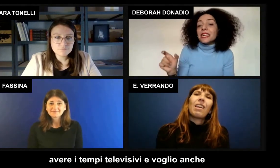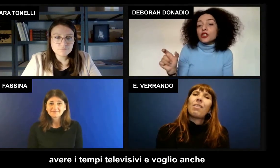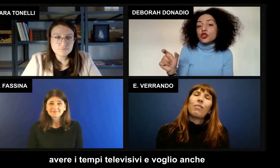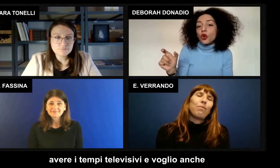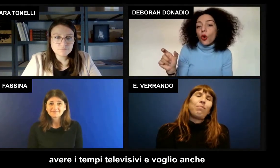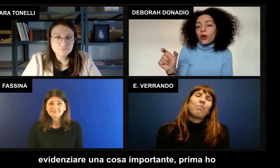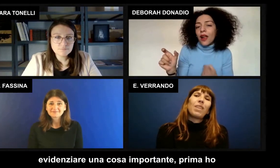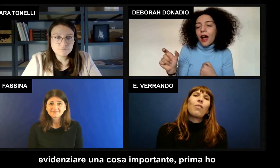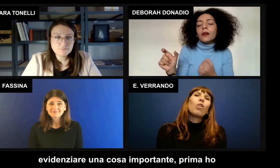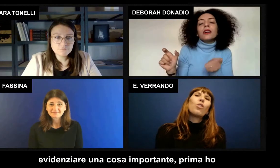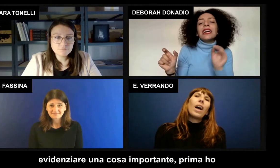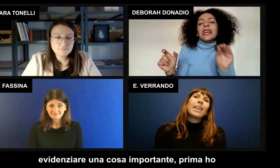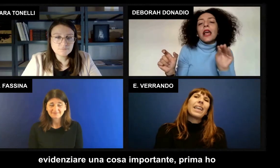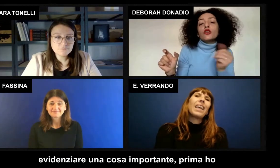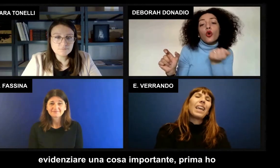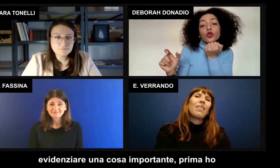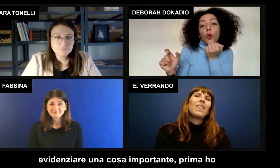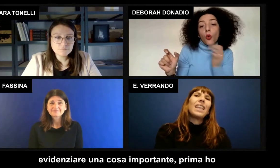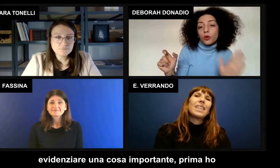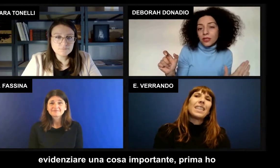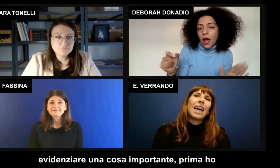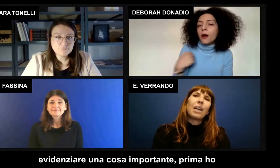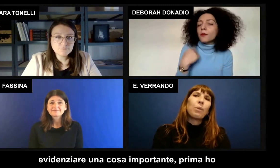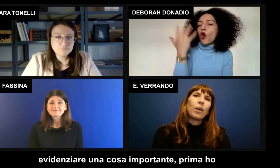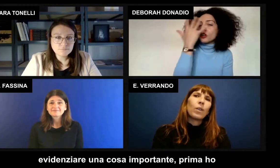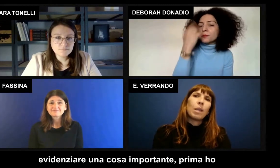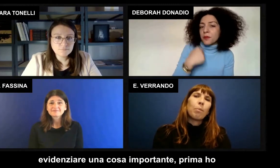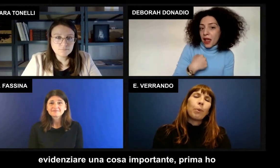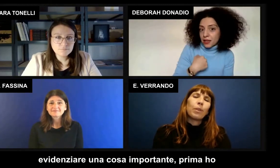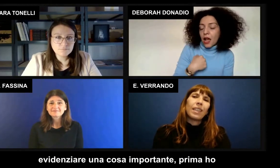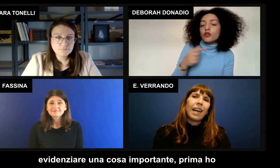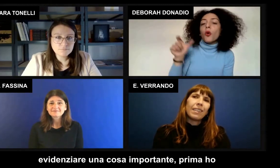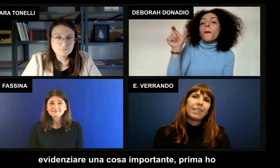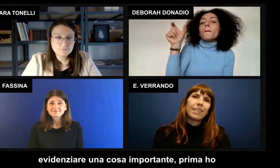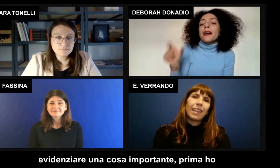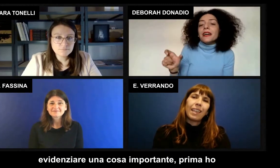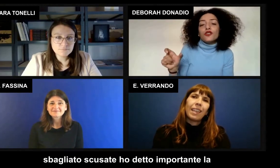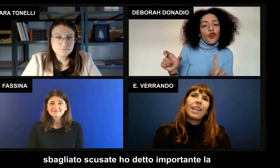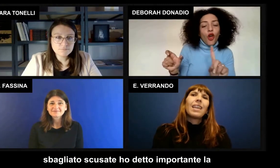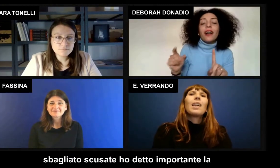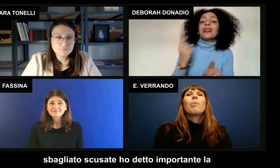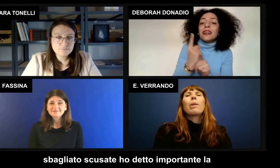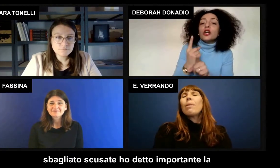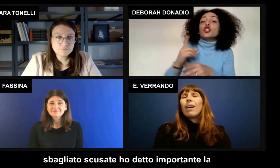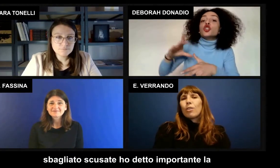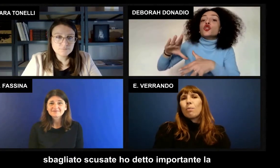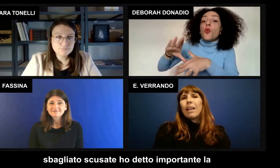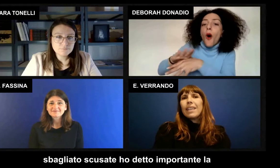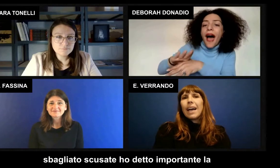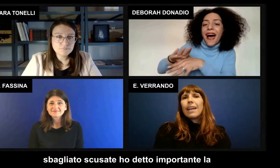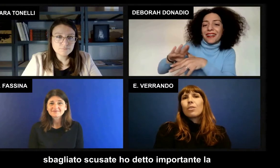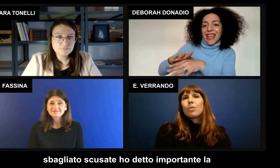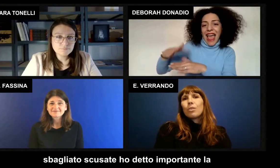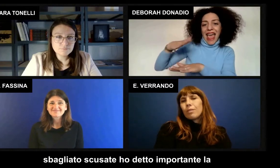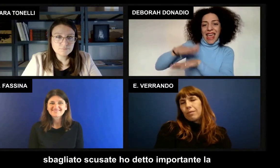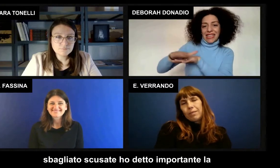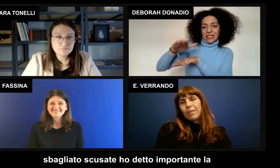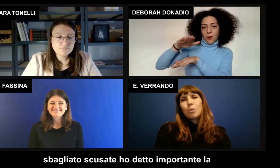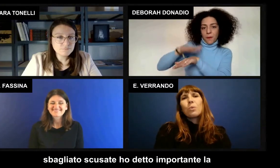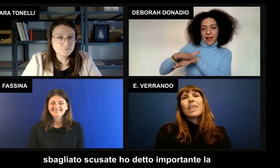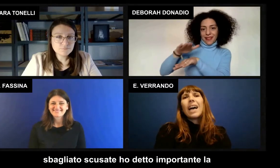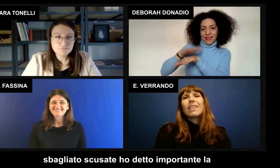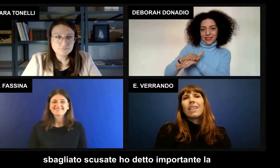e voglio anche evidenziare una cosa importante prima ho sbagliato